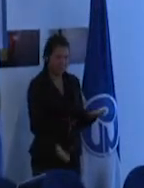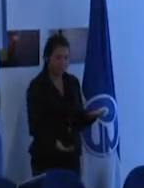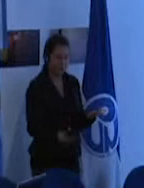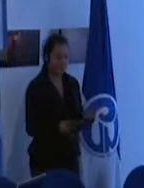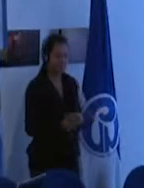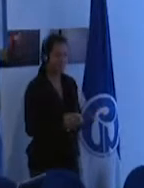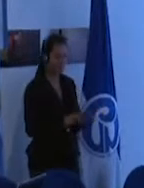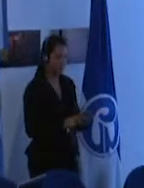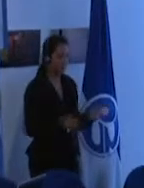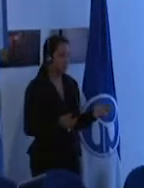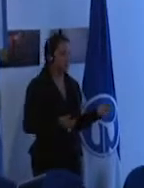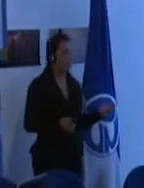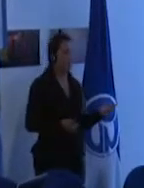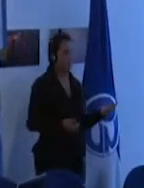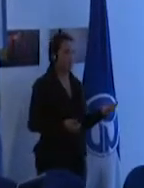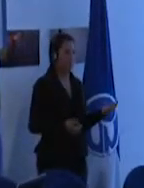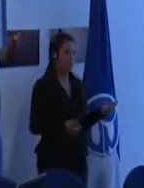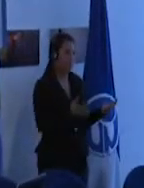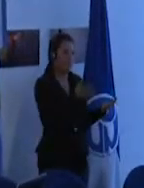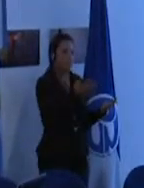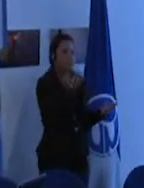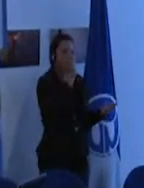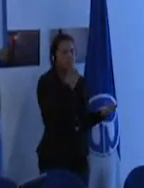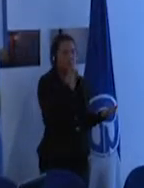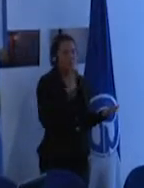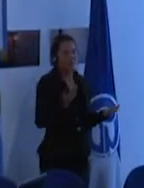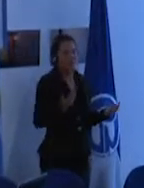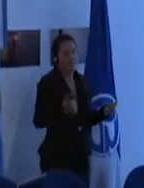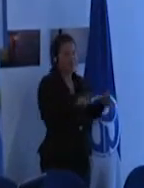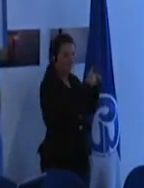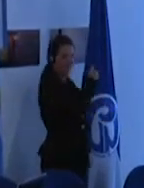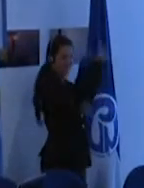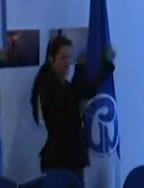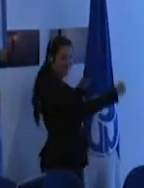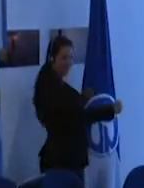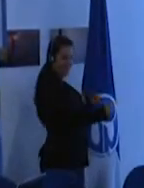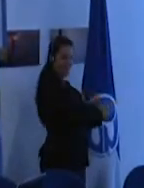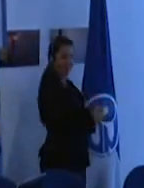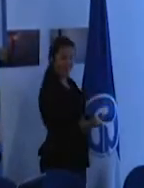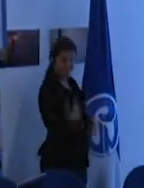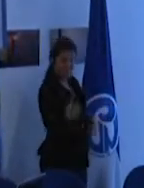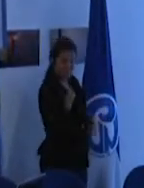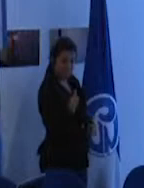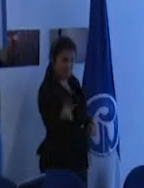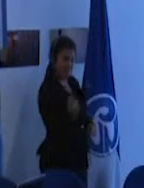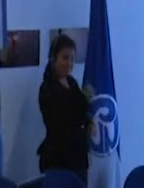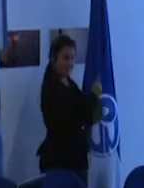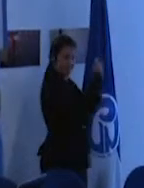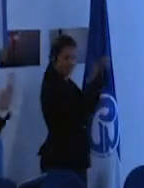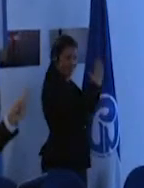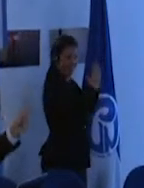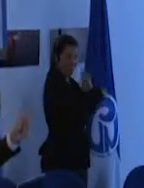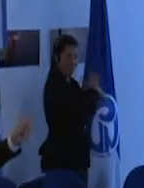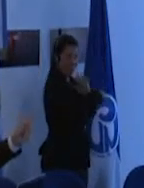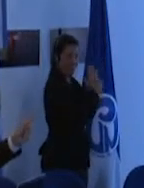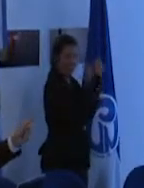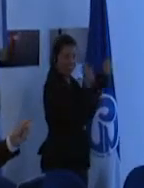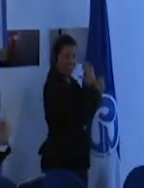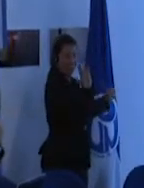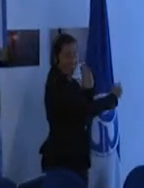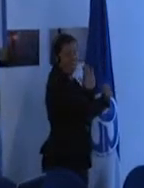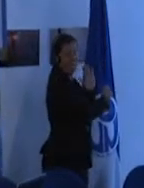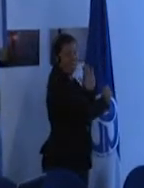ponemos si lo ponemos por ejemplo en el tablero para que marque los goles entonces vamos a decirle